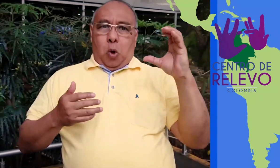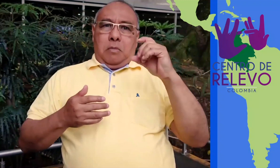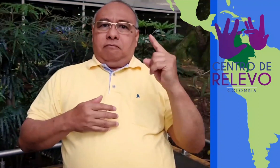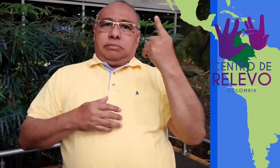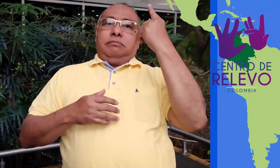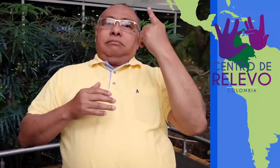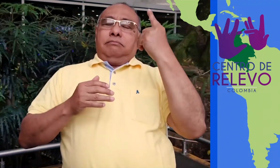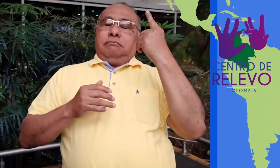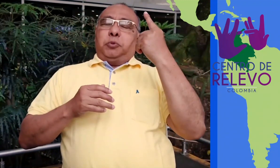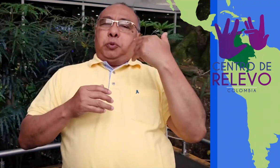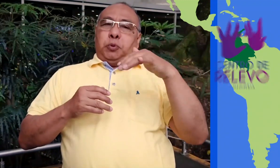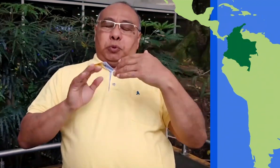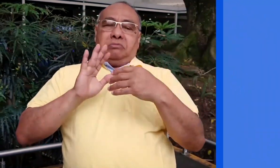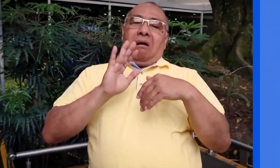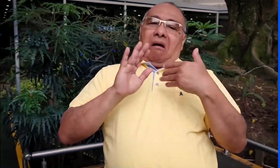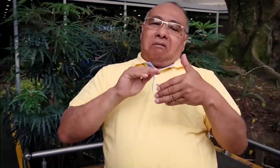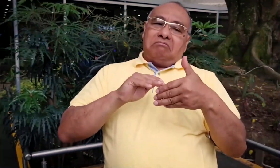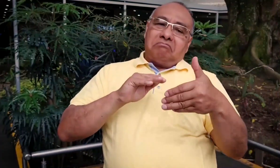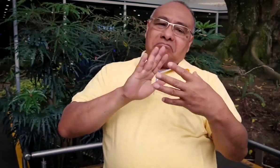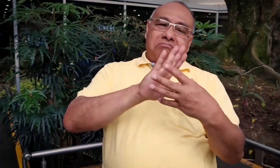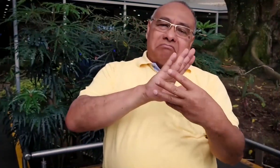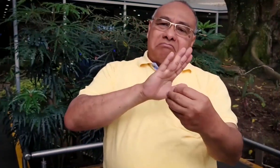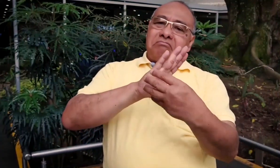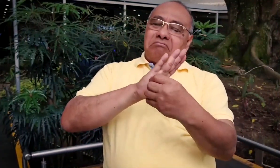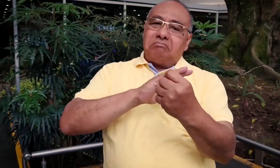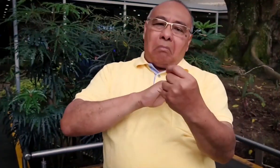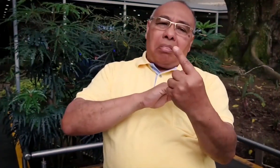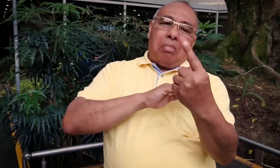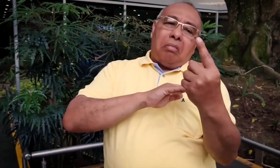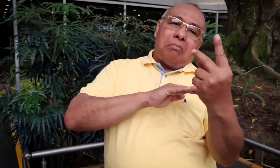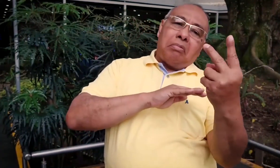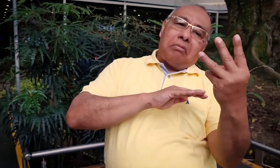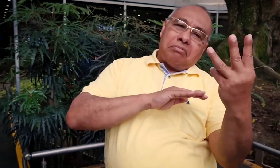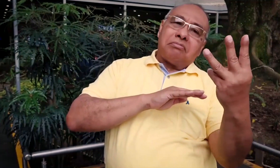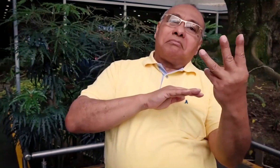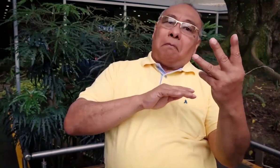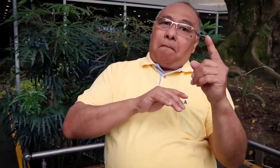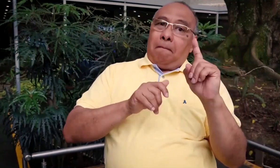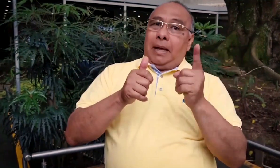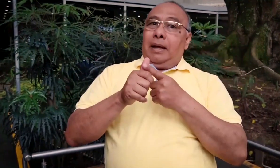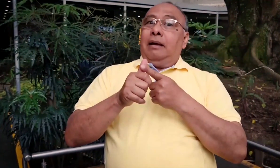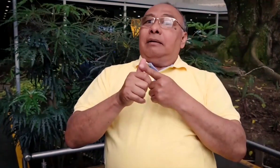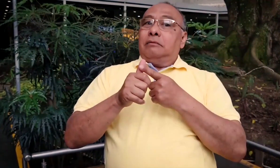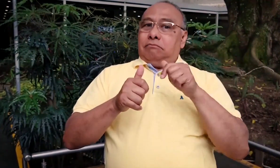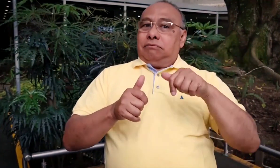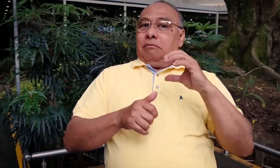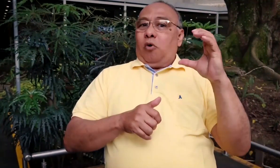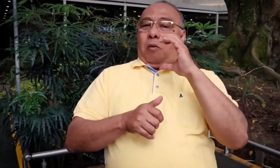Porque Colombia fue el primer país que implementó el centro de relevo y ya en estos momentos otros tres países han llevado la réplica de